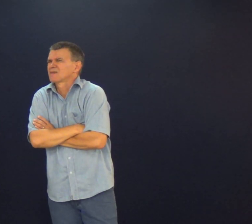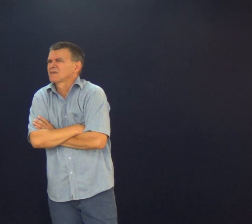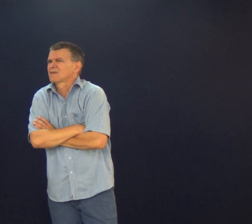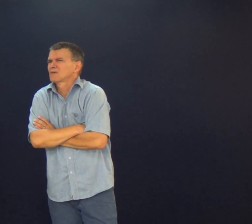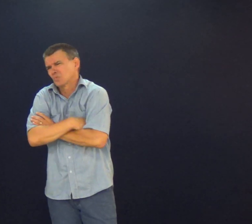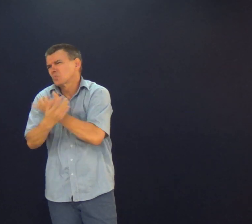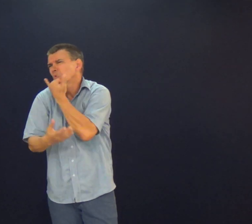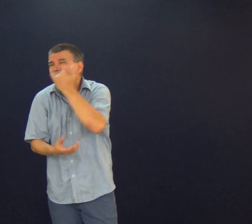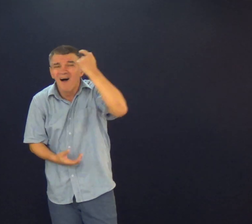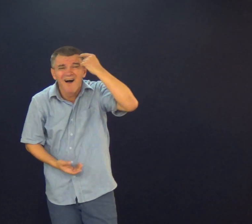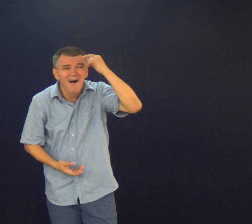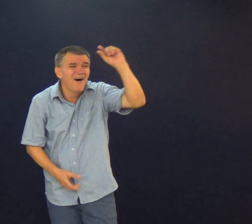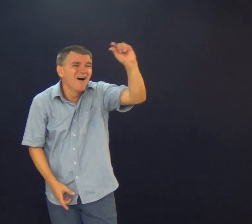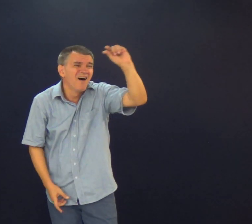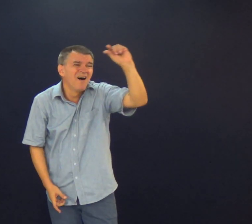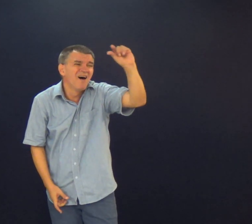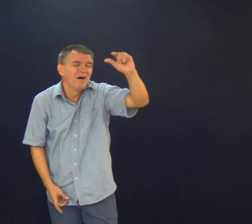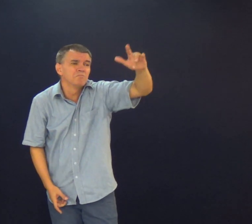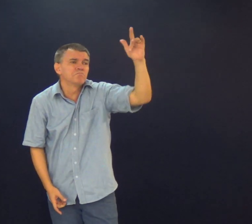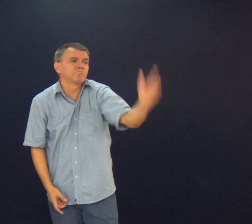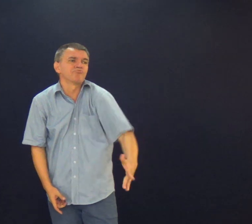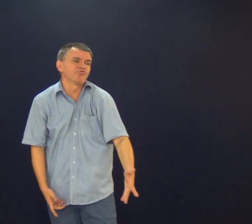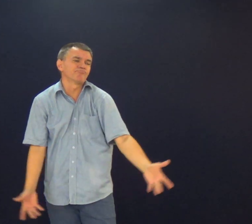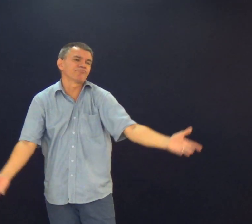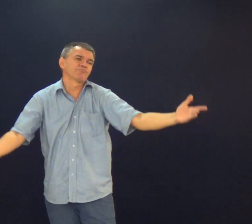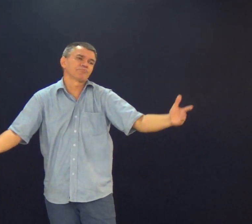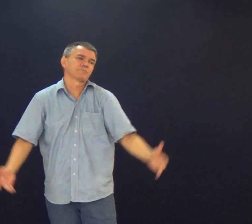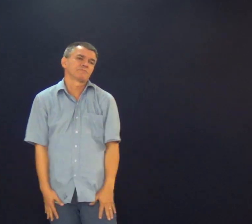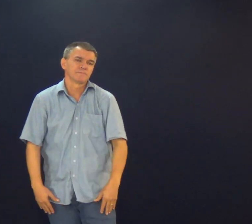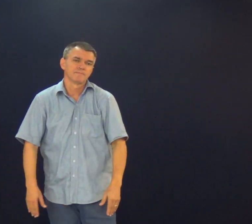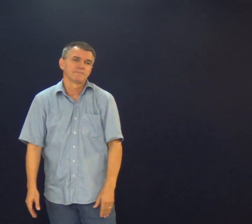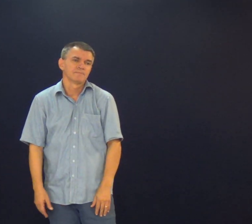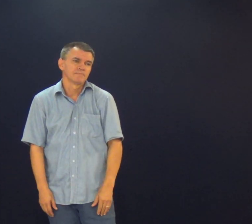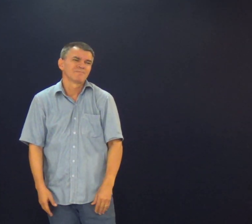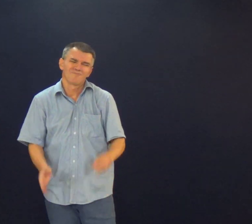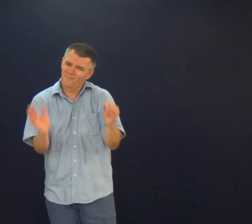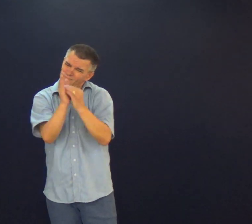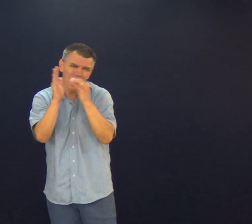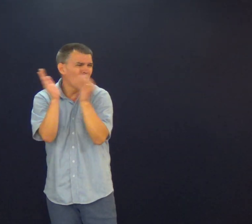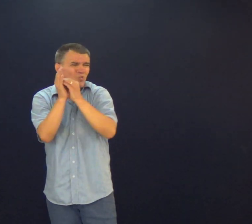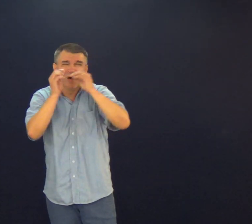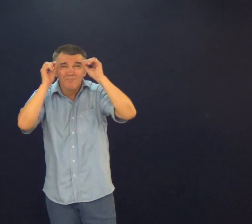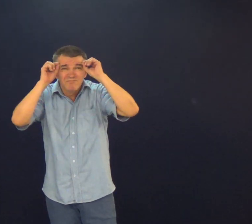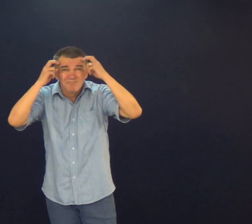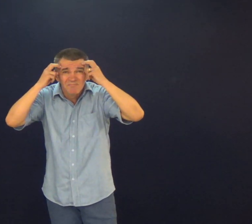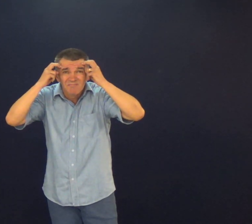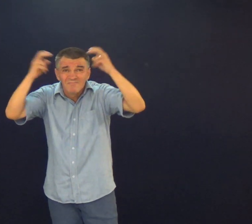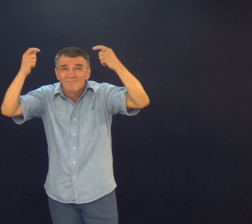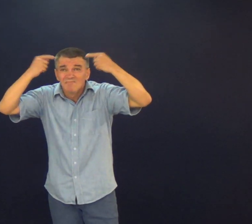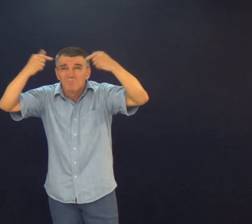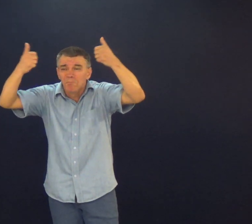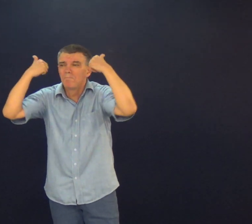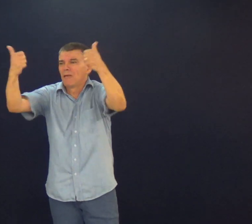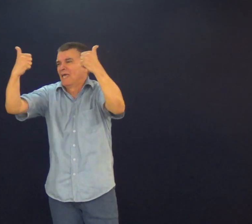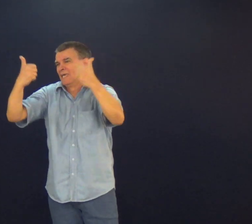As coisas são muito contraditórias Gente com mente pequena Sabe? Que não cresce Falta de maturidade Falta de